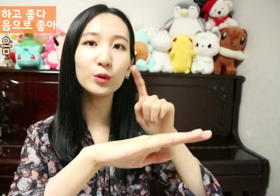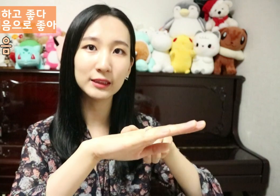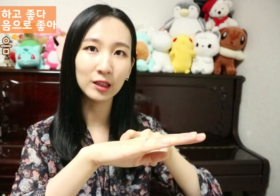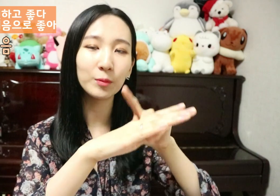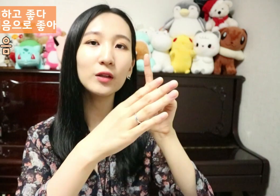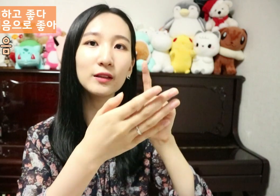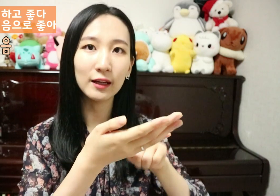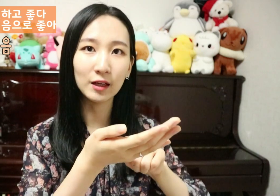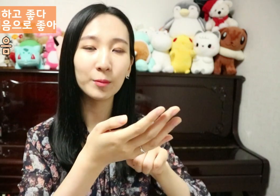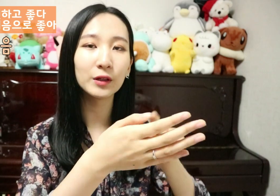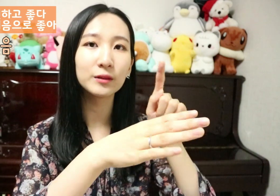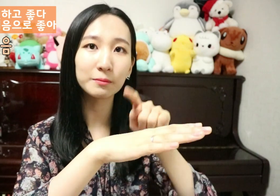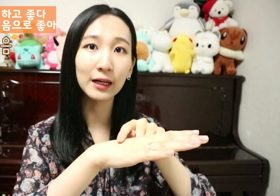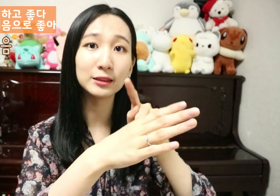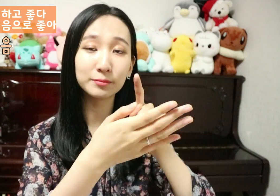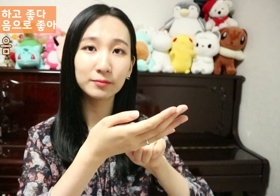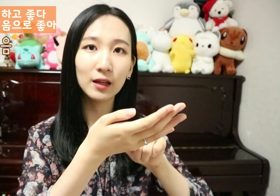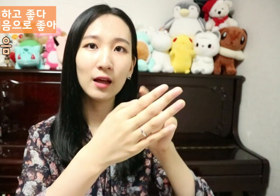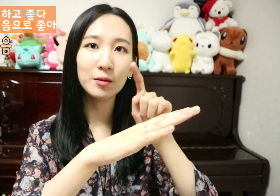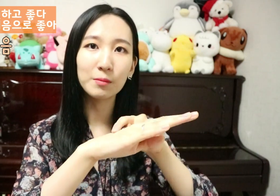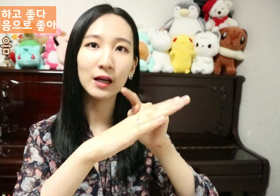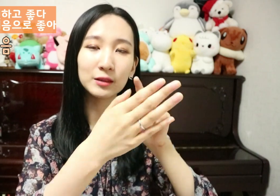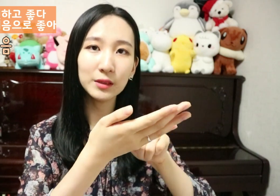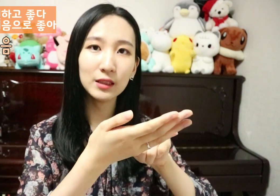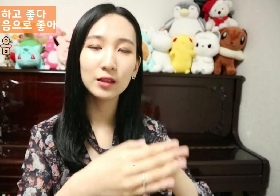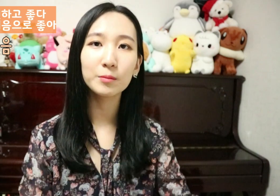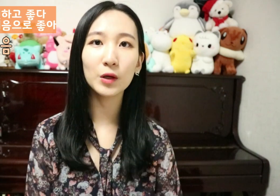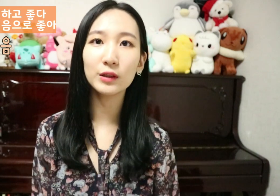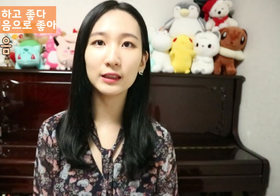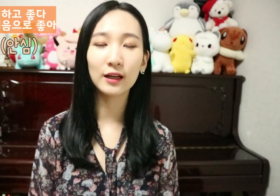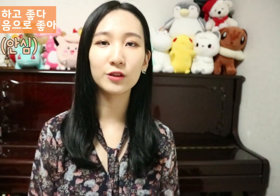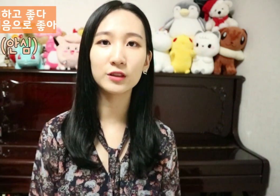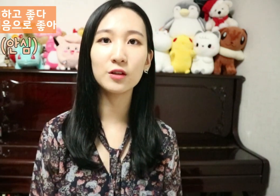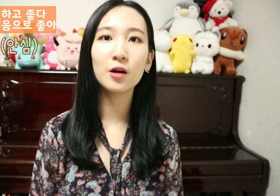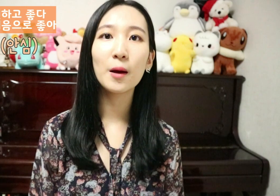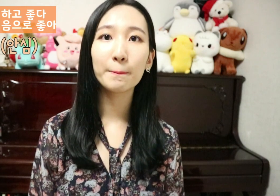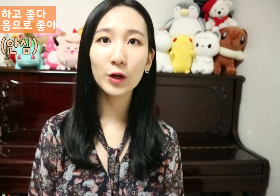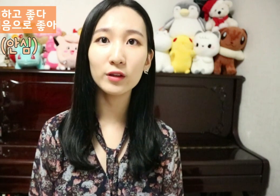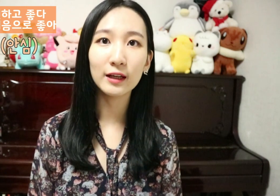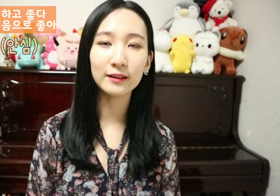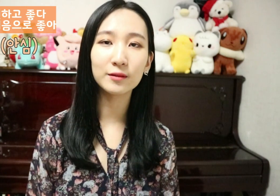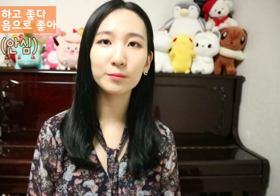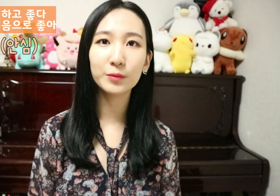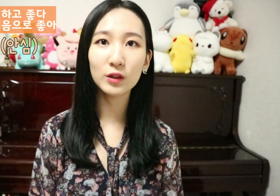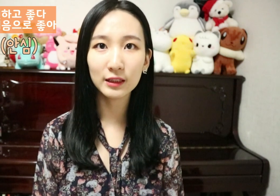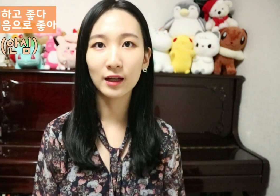등 한번 안에 한번 마음 마음이 편하다 여기서 편안 편하다